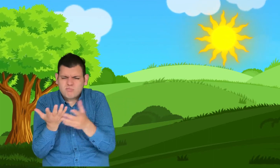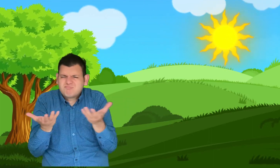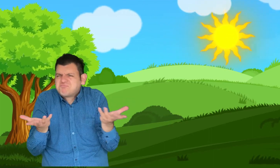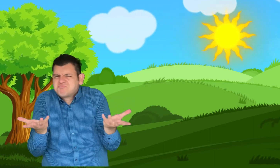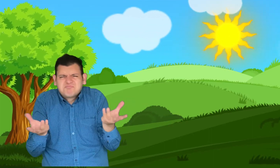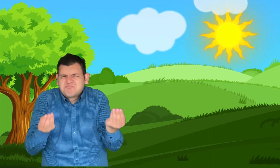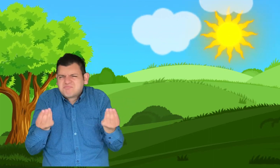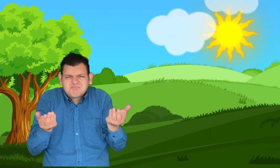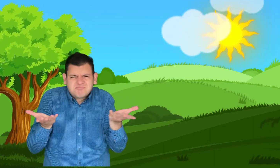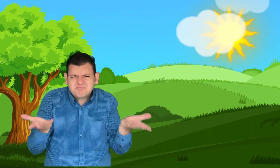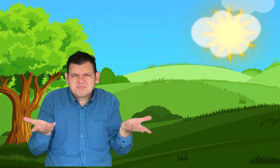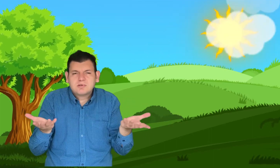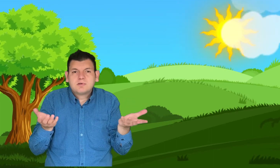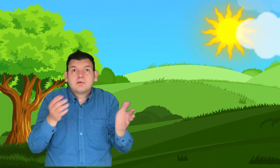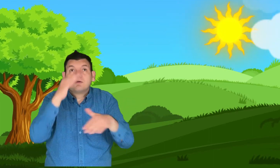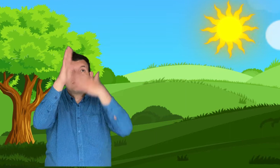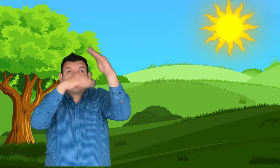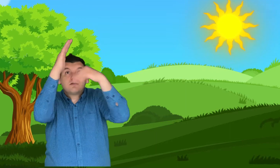¿De qué vives en el aire?